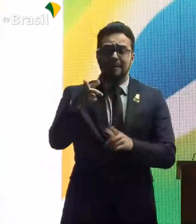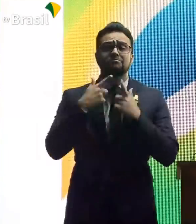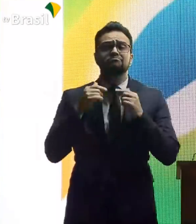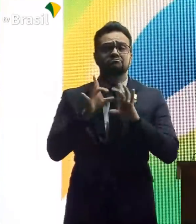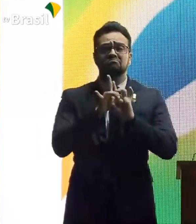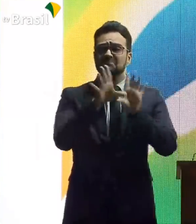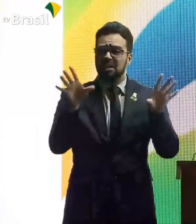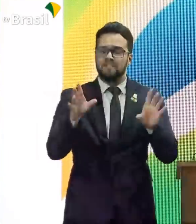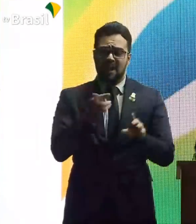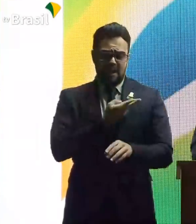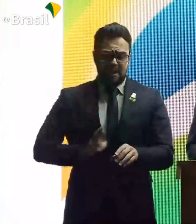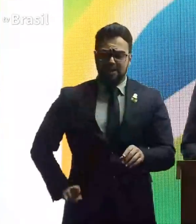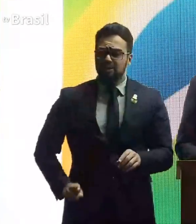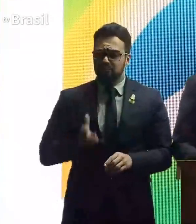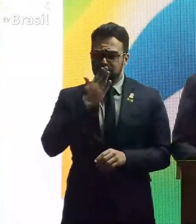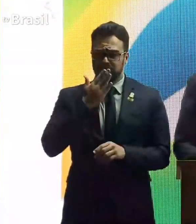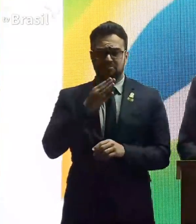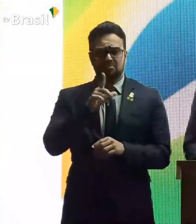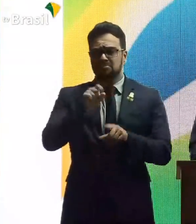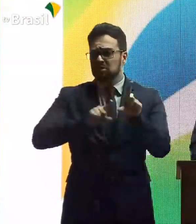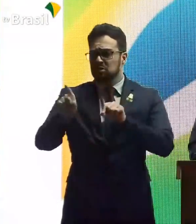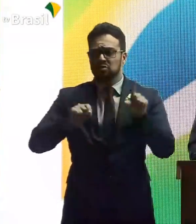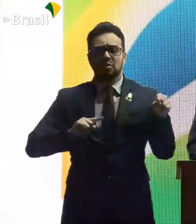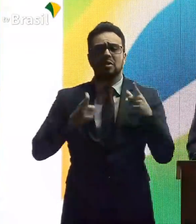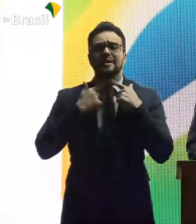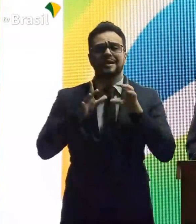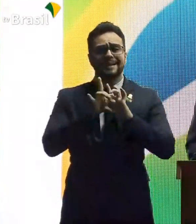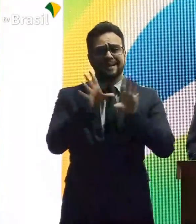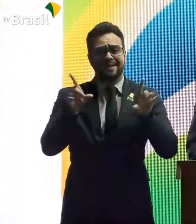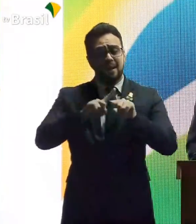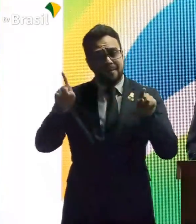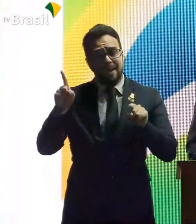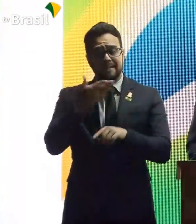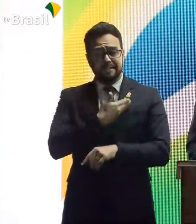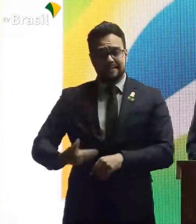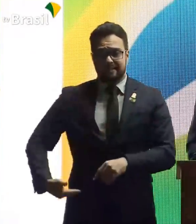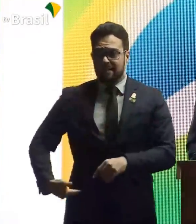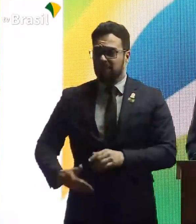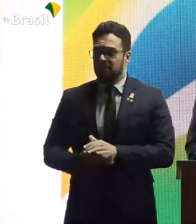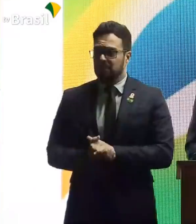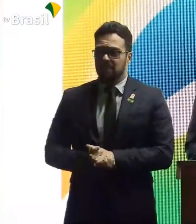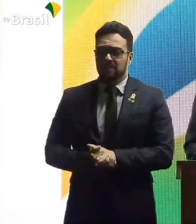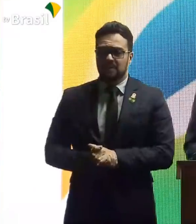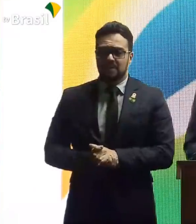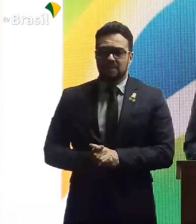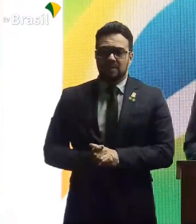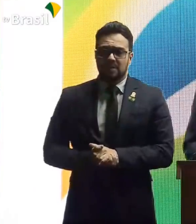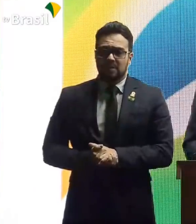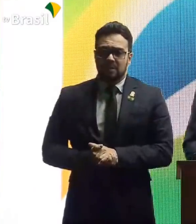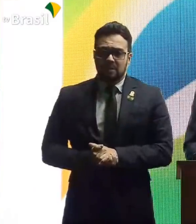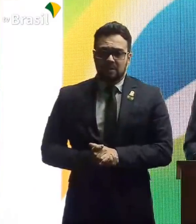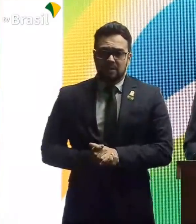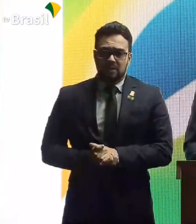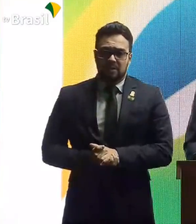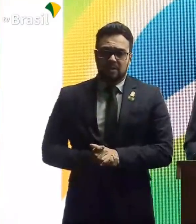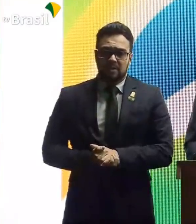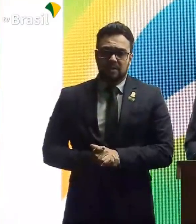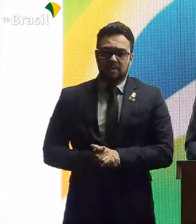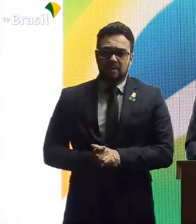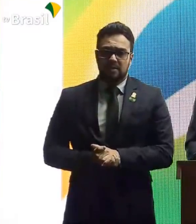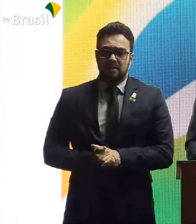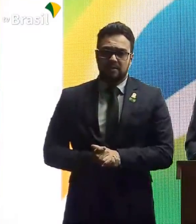Tem a religião que bem entender. Um Estado cujo